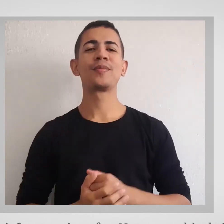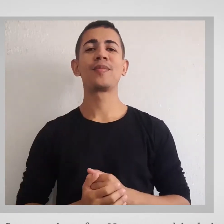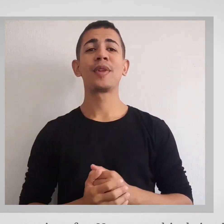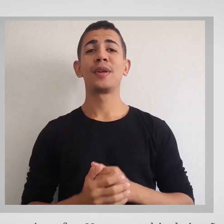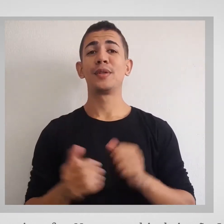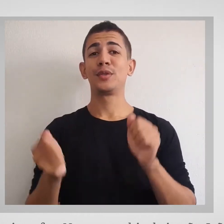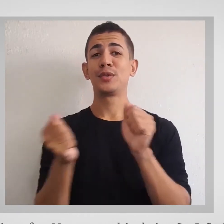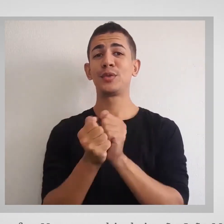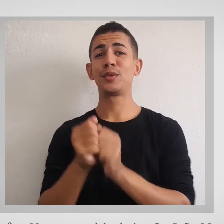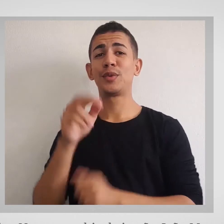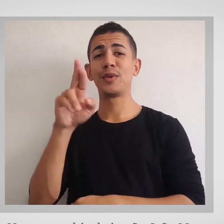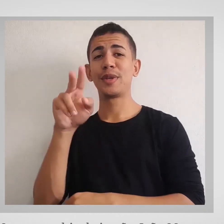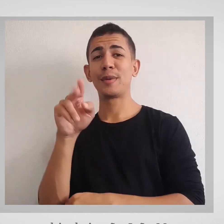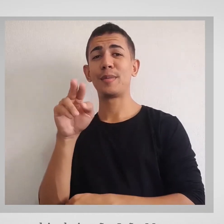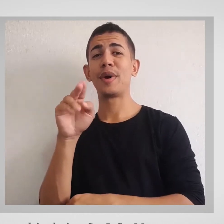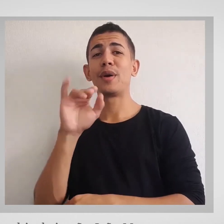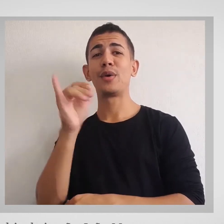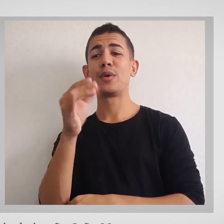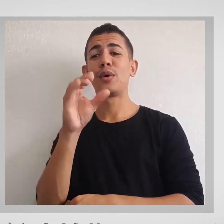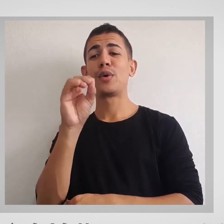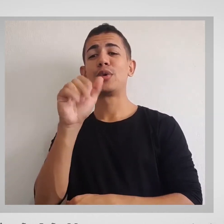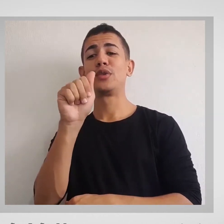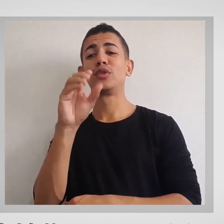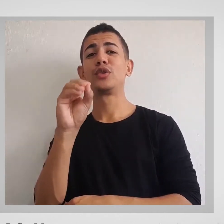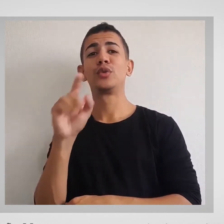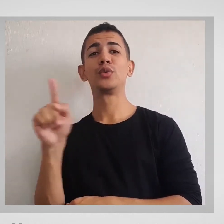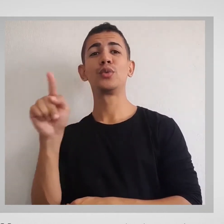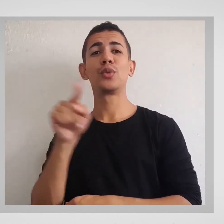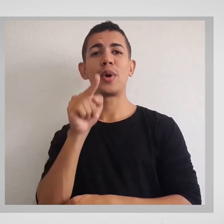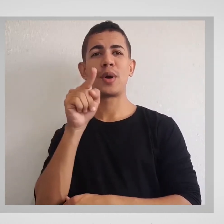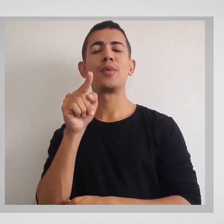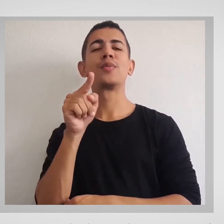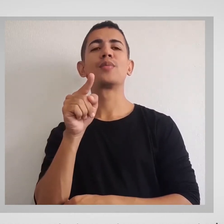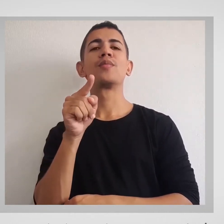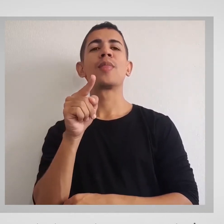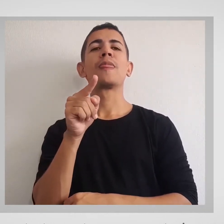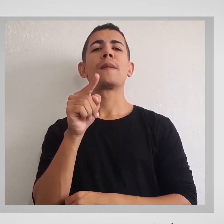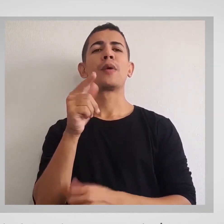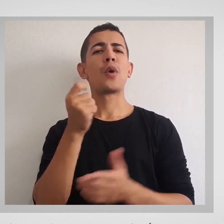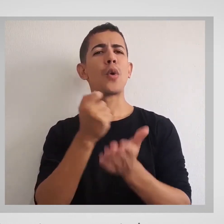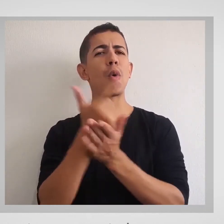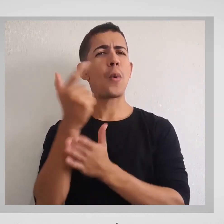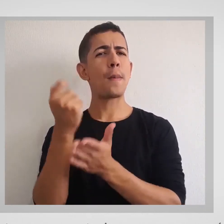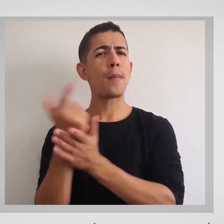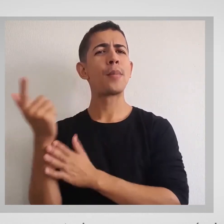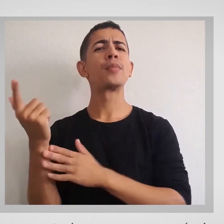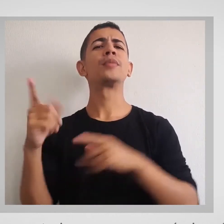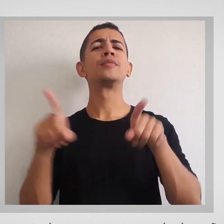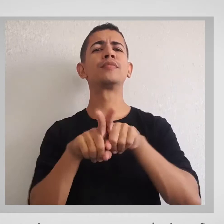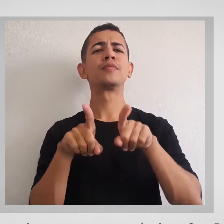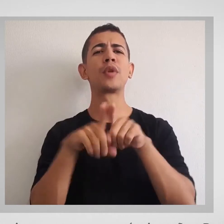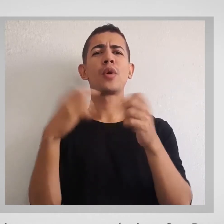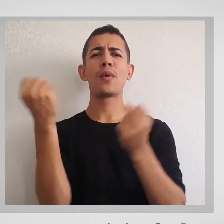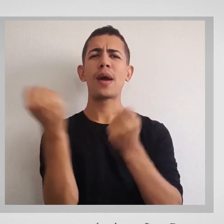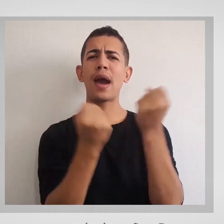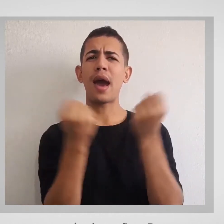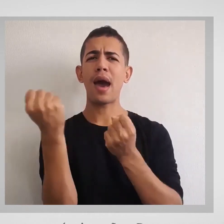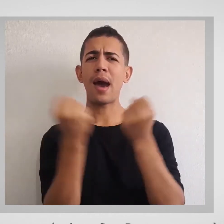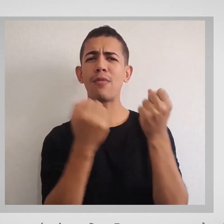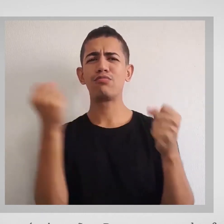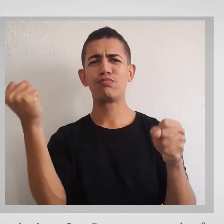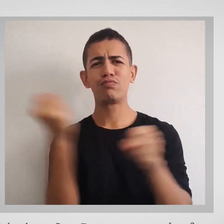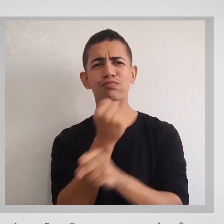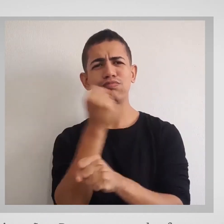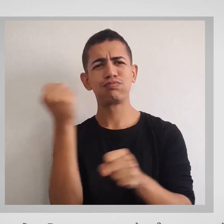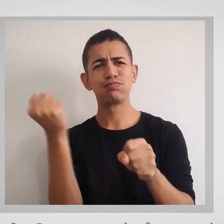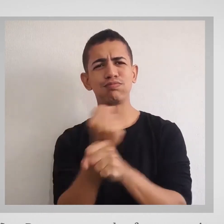companhia do irmão João Marcos, comprou a estrutura externa e reconstruiu o carro com as próprias mãos. Peça por peça,